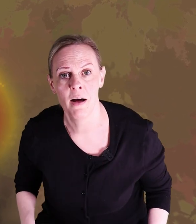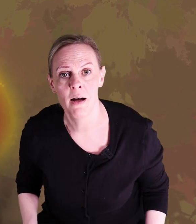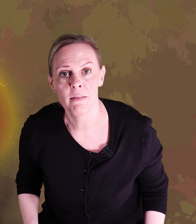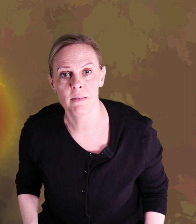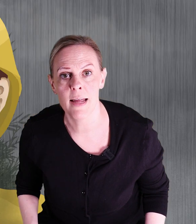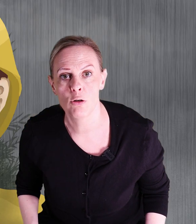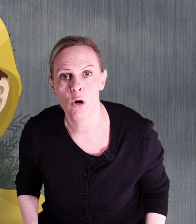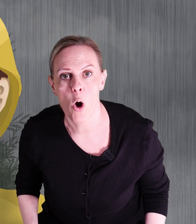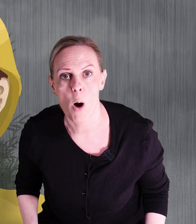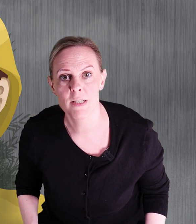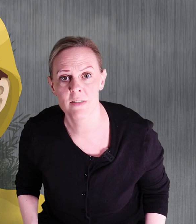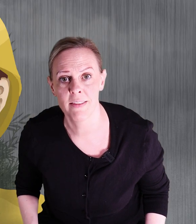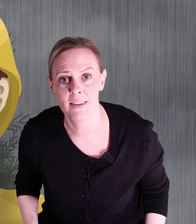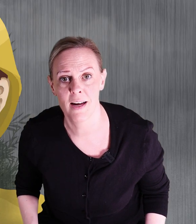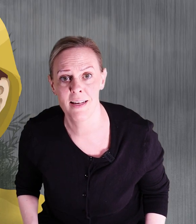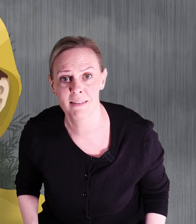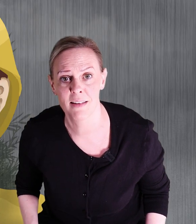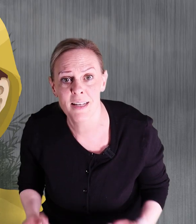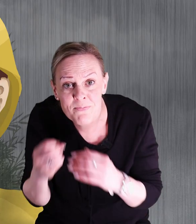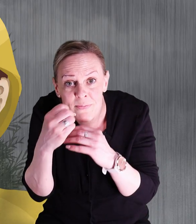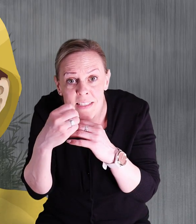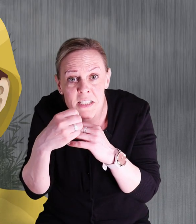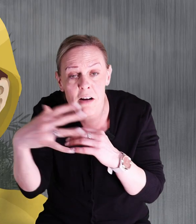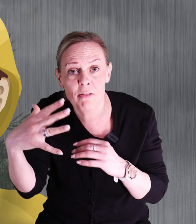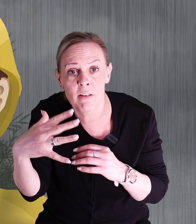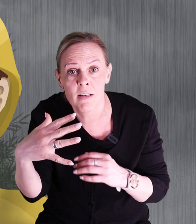Tänk om Svante har hittat en skatt.